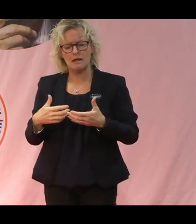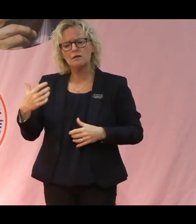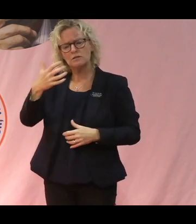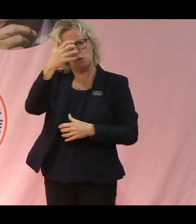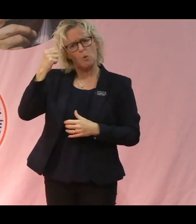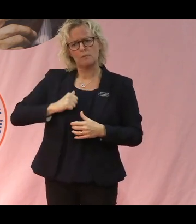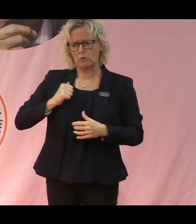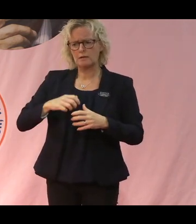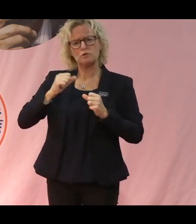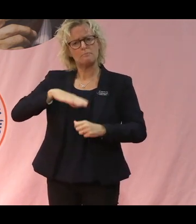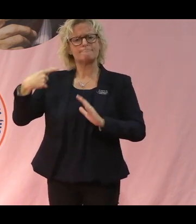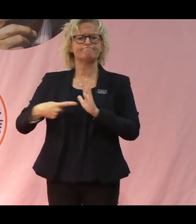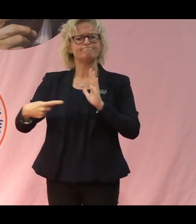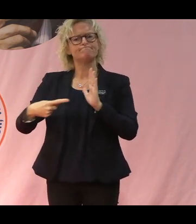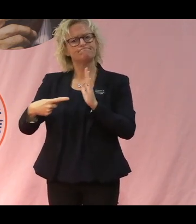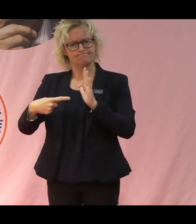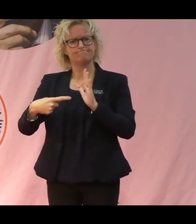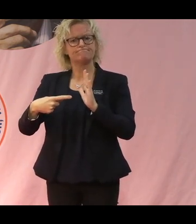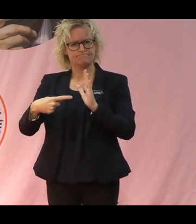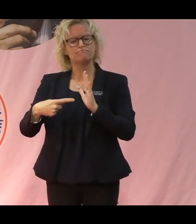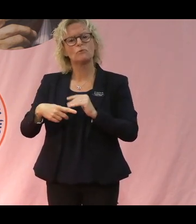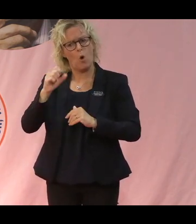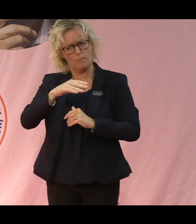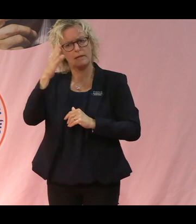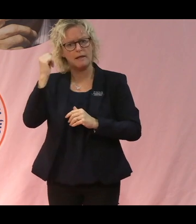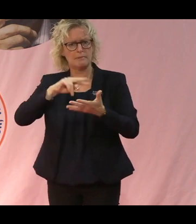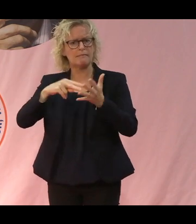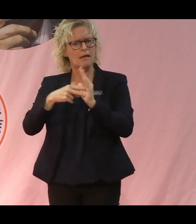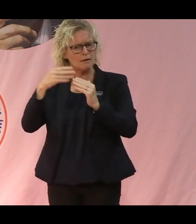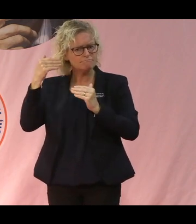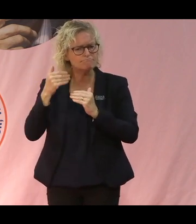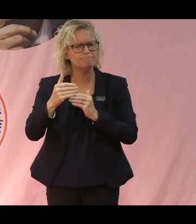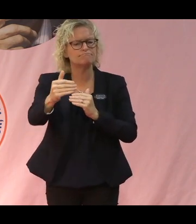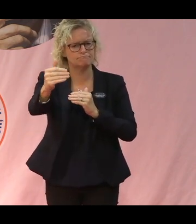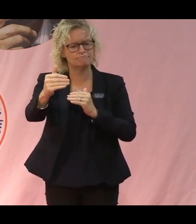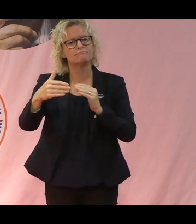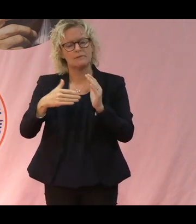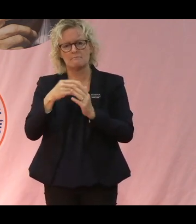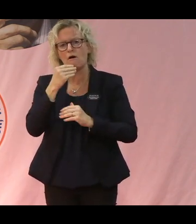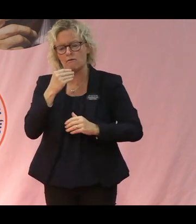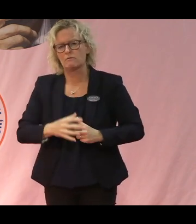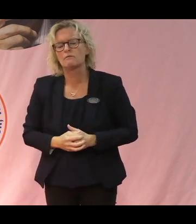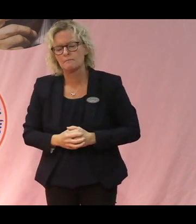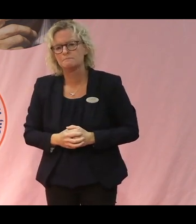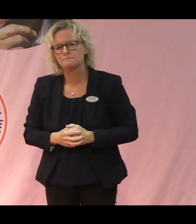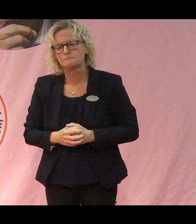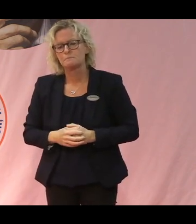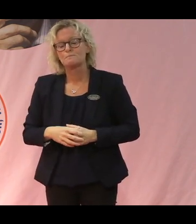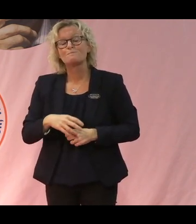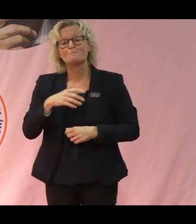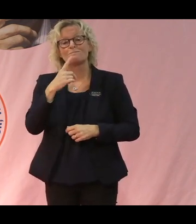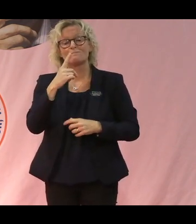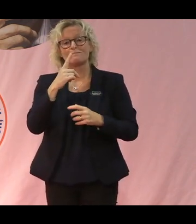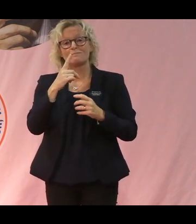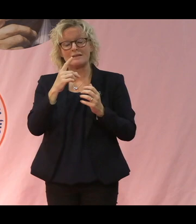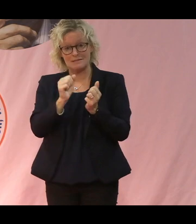måste bli mer motståndskraftigt för det här, för att vi ska kunna tänka långsiktigt och jobba långsiktigt för matproduktionen. Och ett sådant